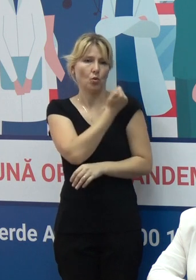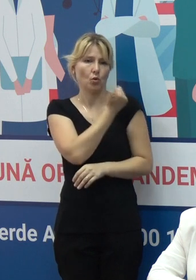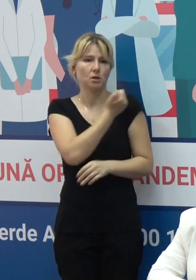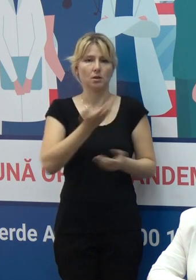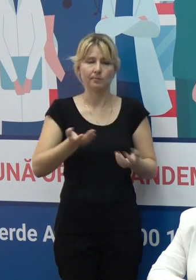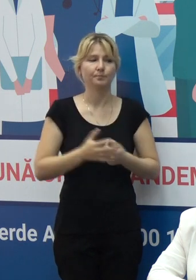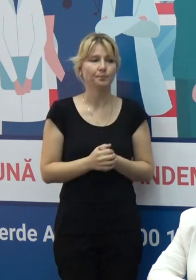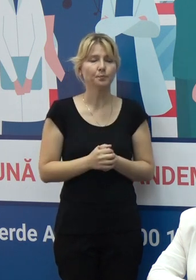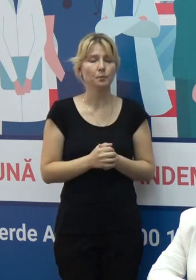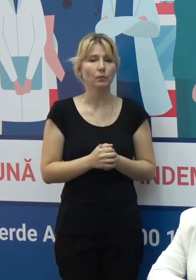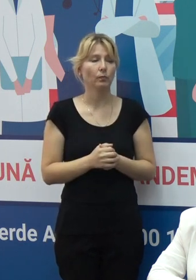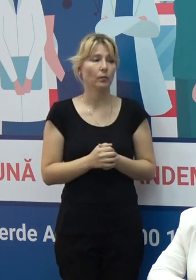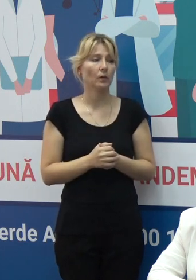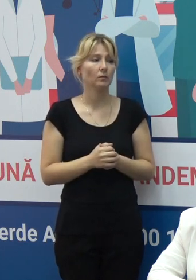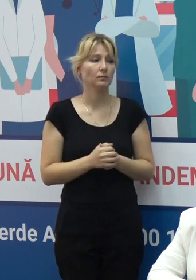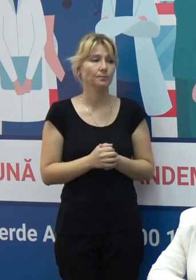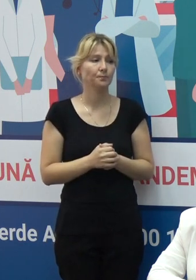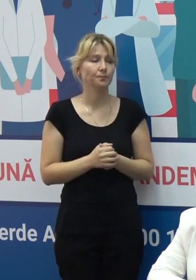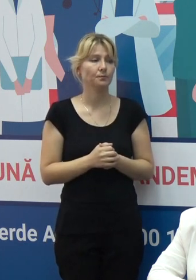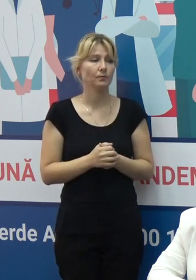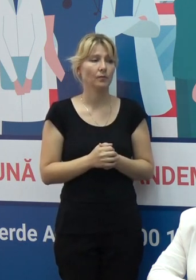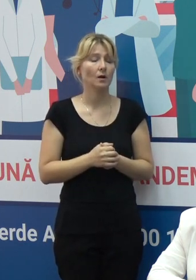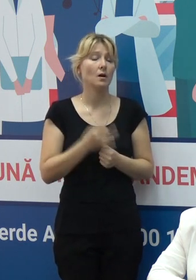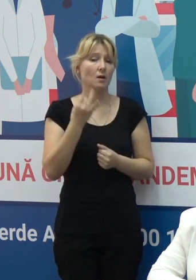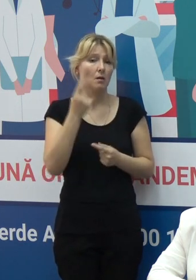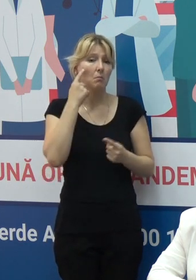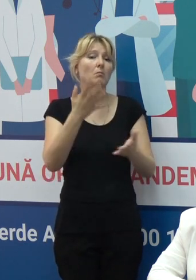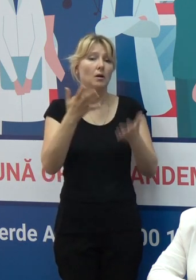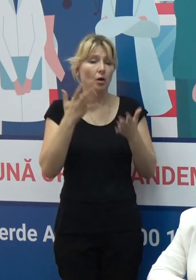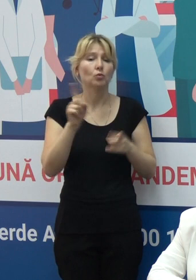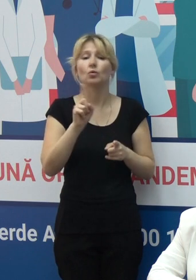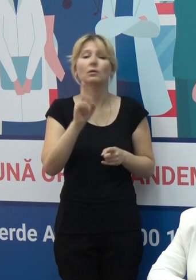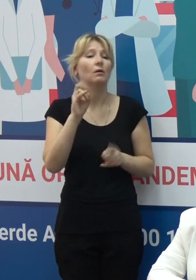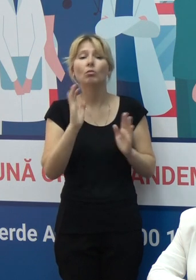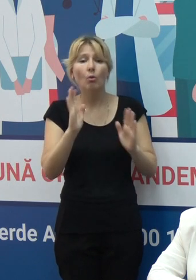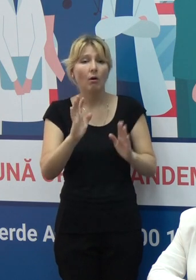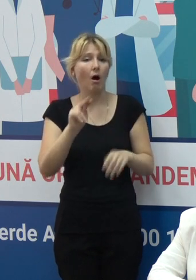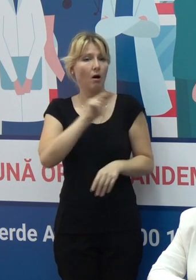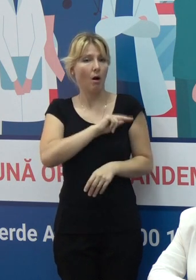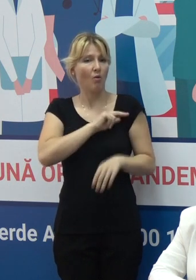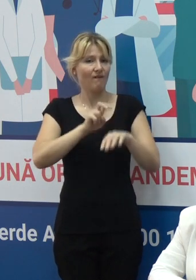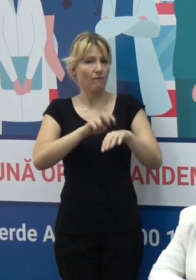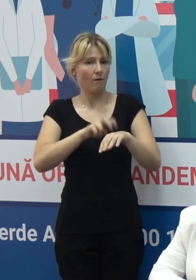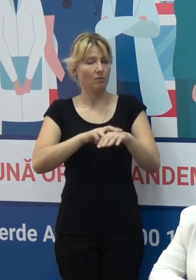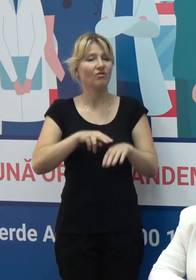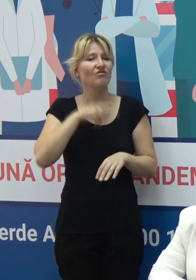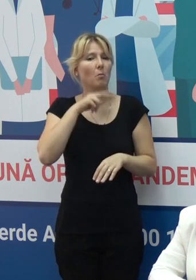dozii de vaccin. Evident că nu doar lucrătorii medicali sunt în centrul